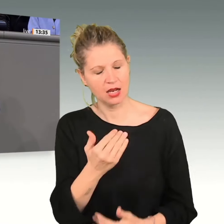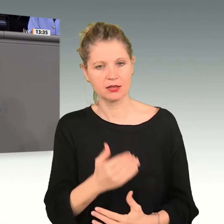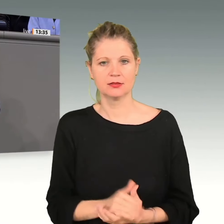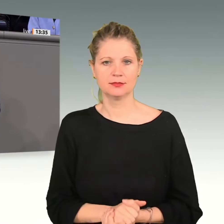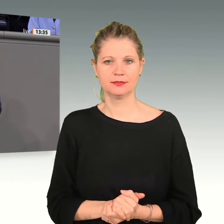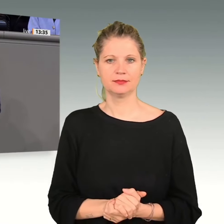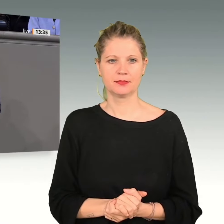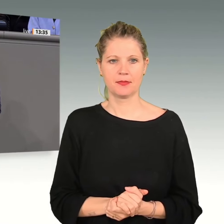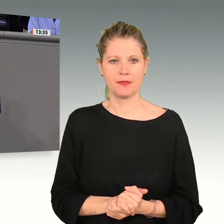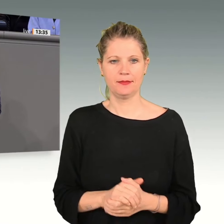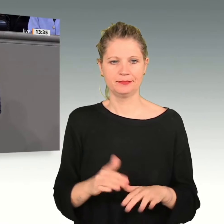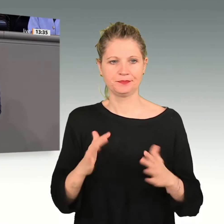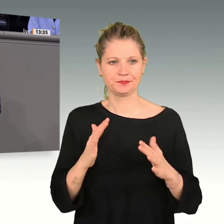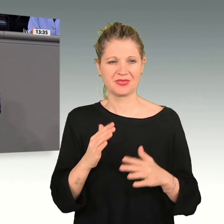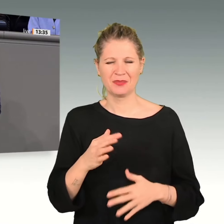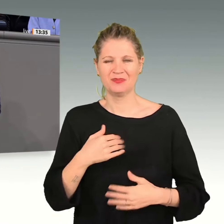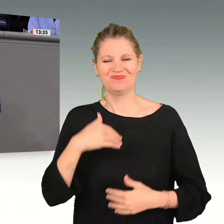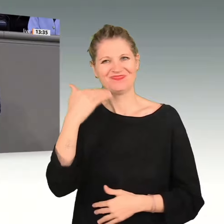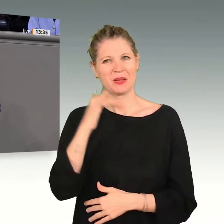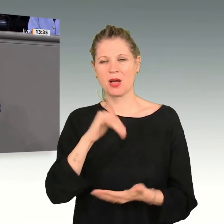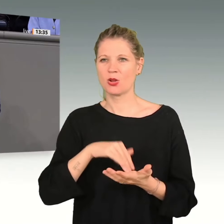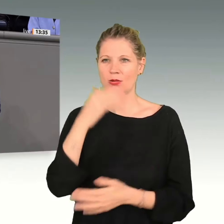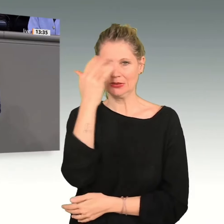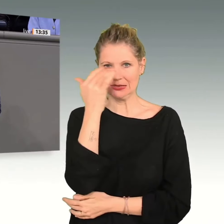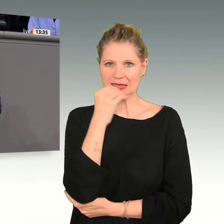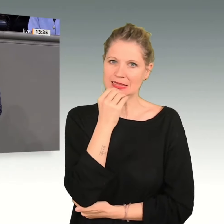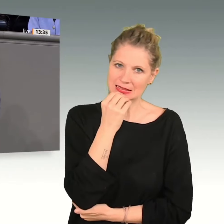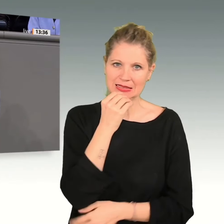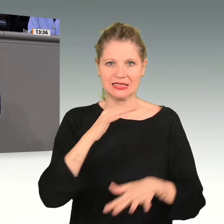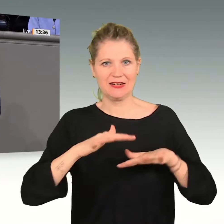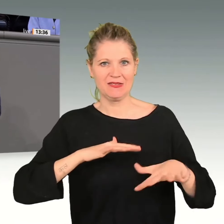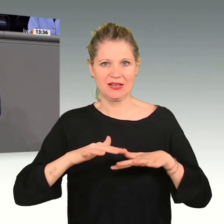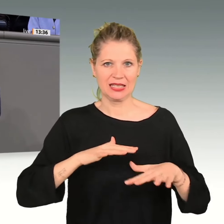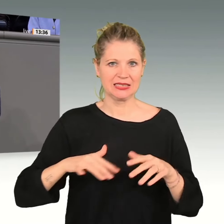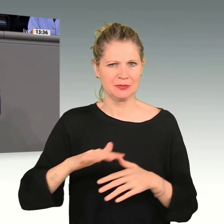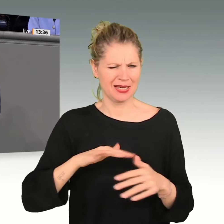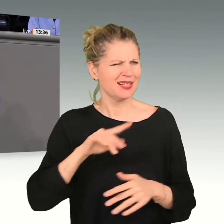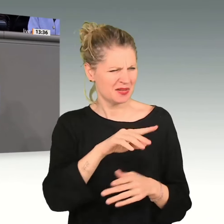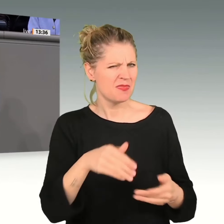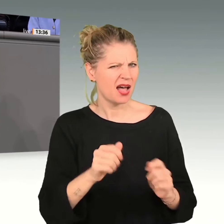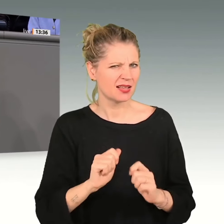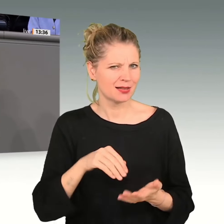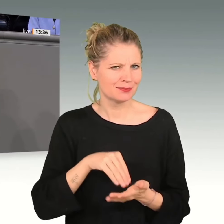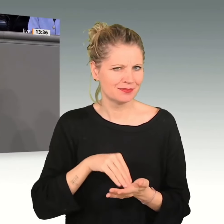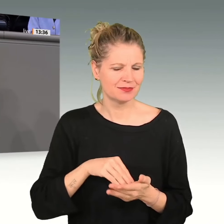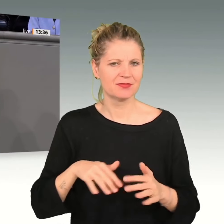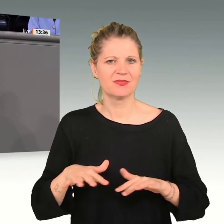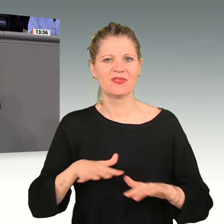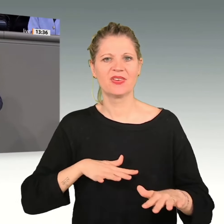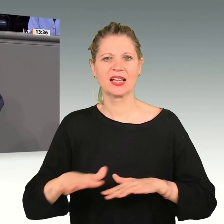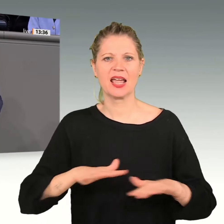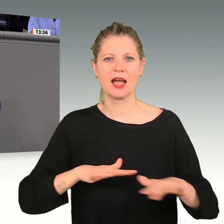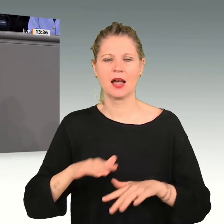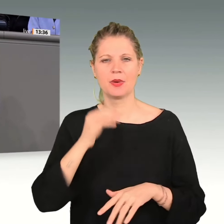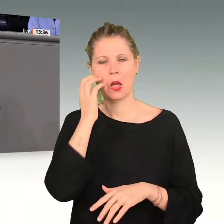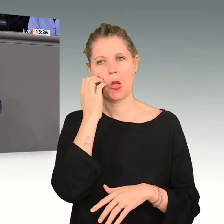Was mir allerdings noch große Sorge bereitet, ist der Verkehrssektor. Darum geht es ja in Ihrem Antrag. Allerdings geht der